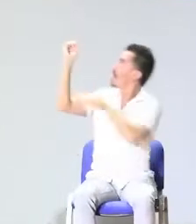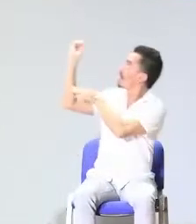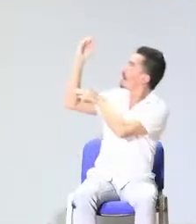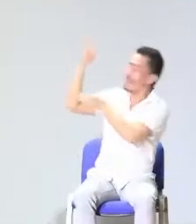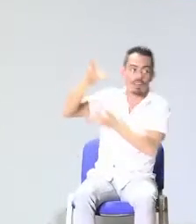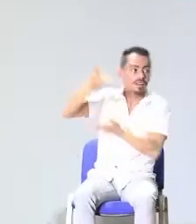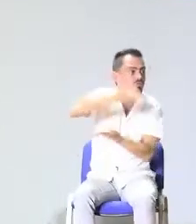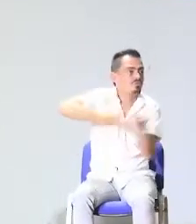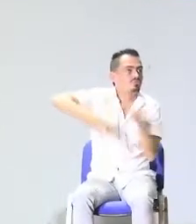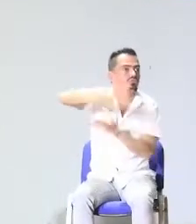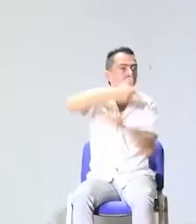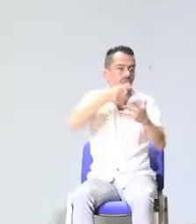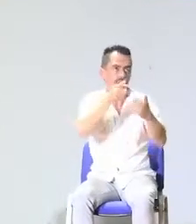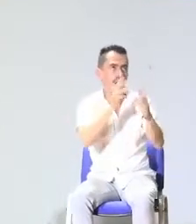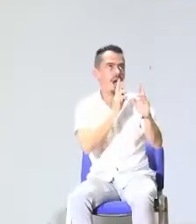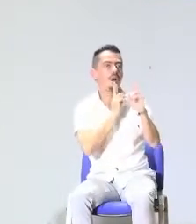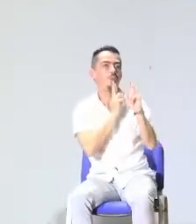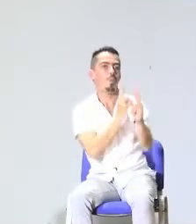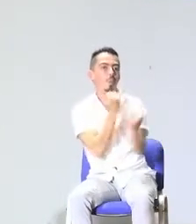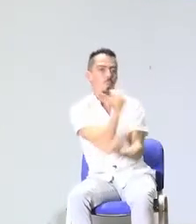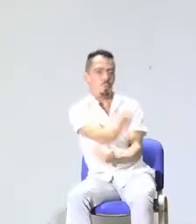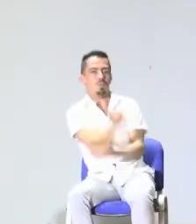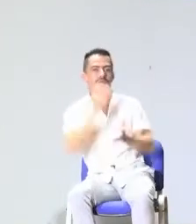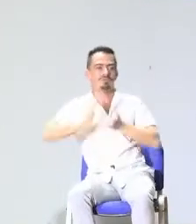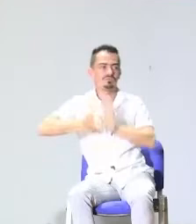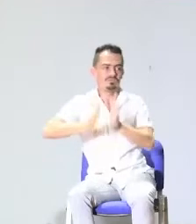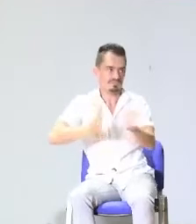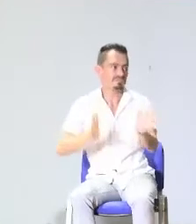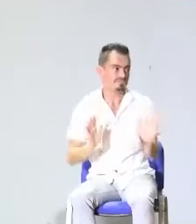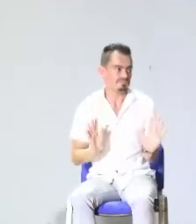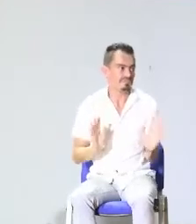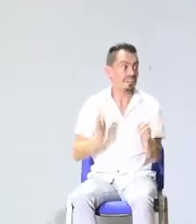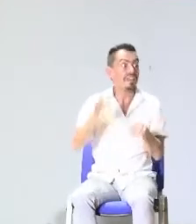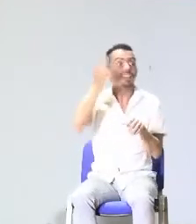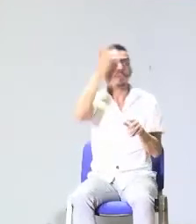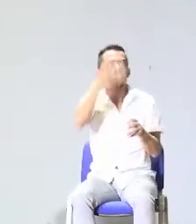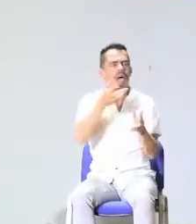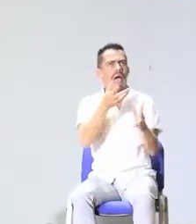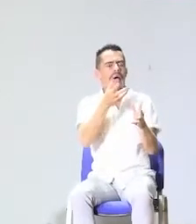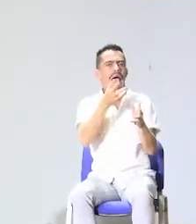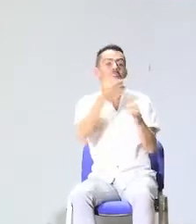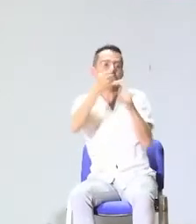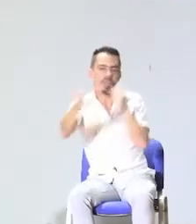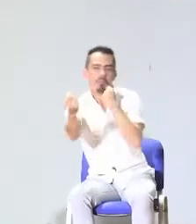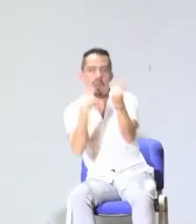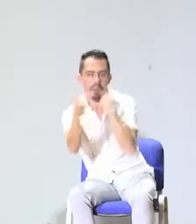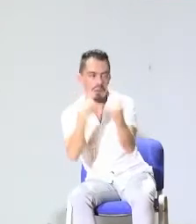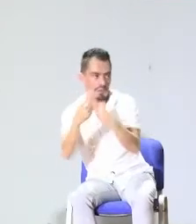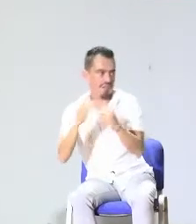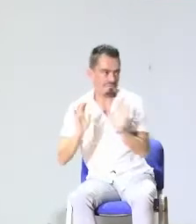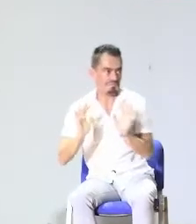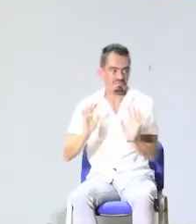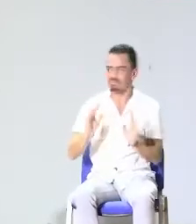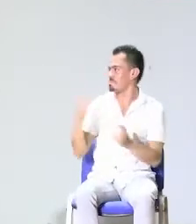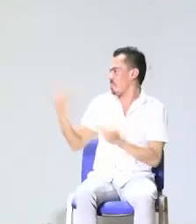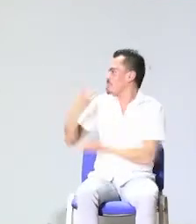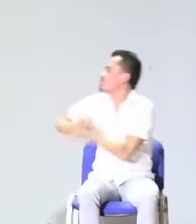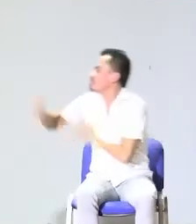con ese orden de las preguntas y nos vamos a tener como una conversación fluida que va a incluir la respuesta a las mismas, si les